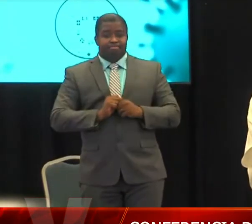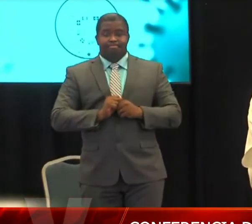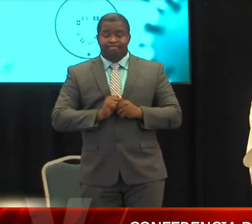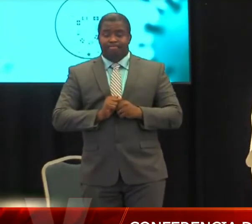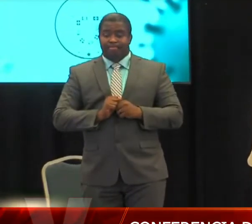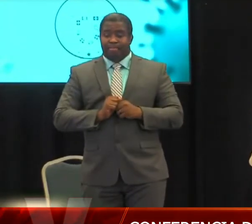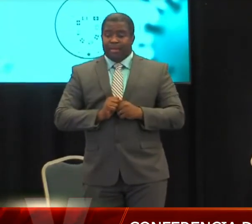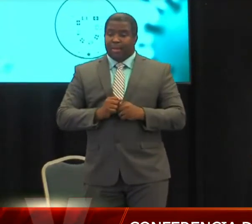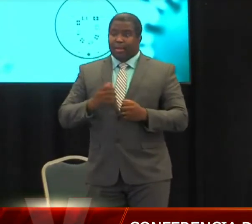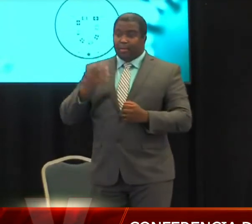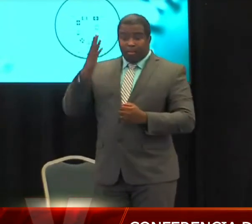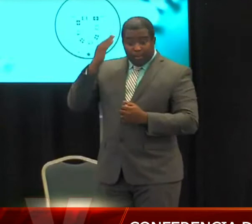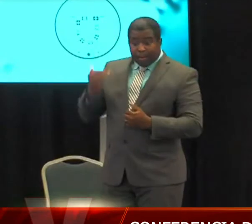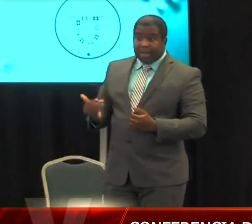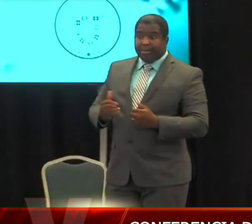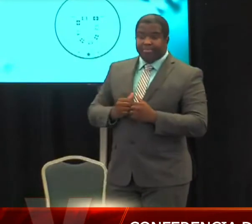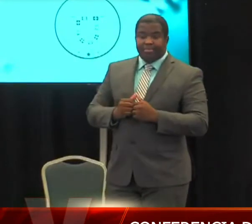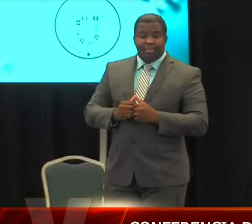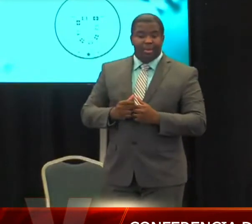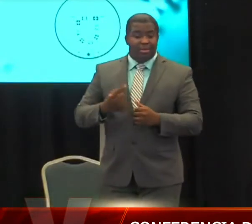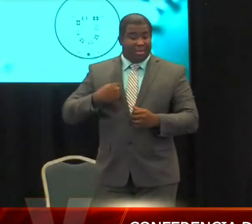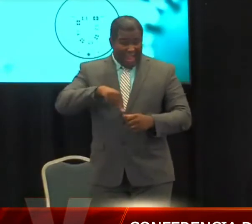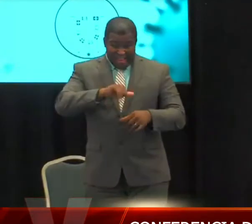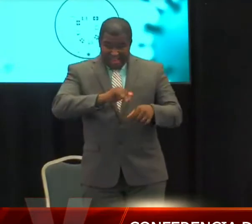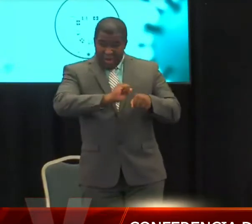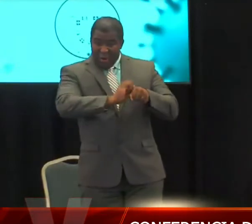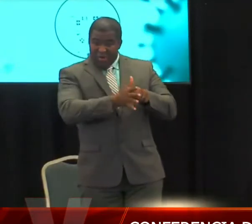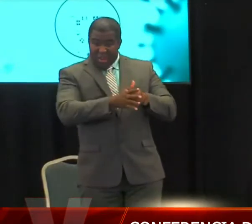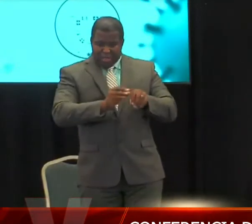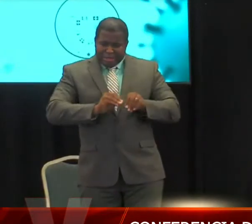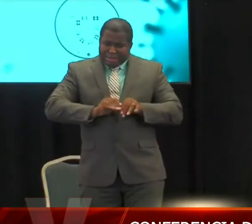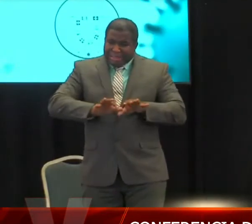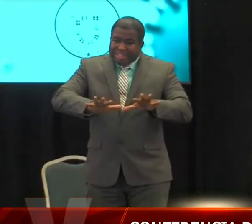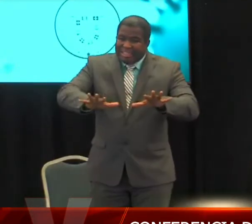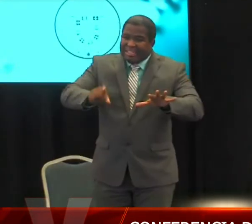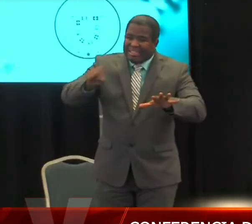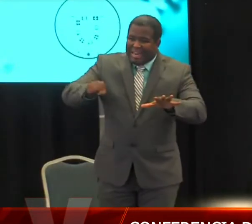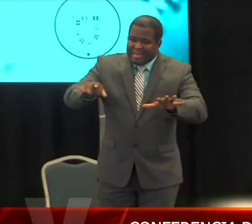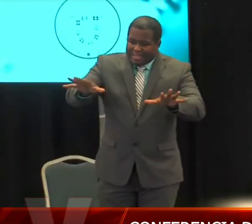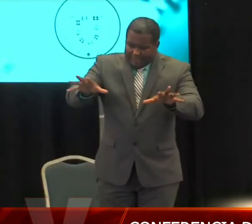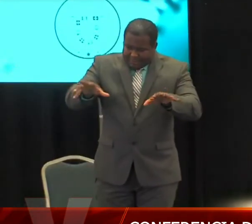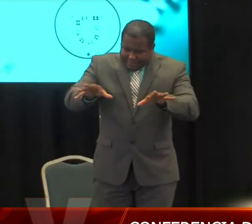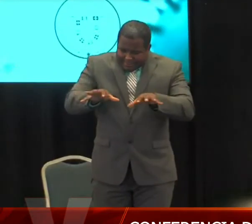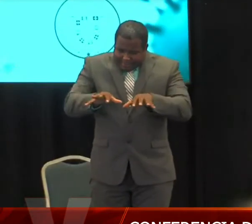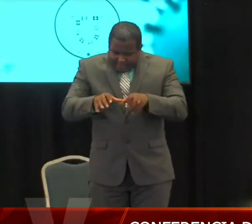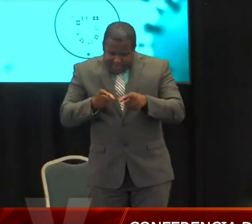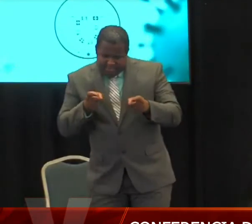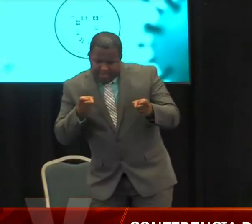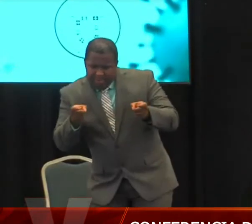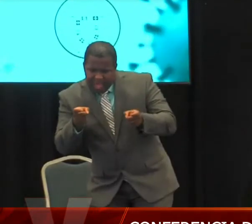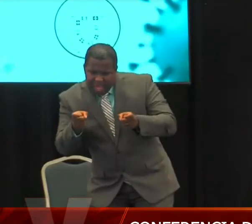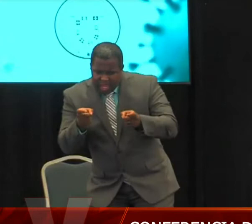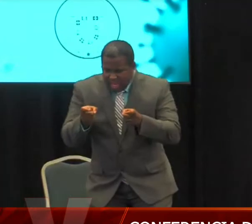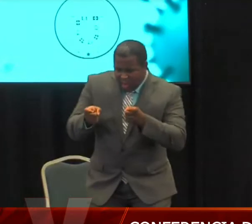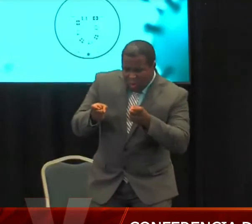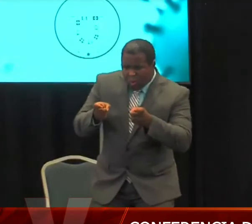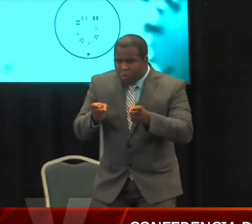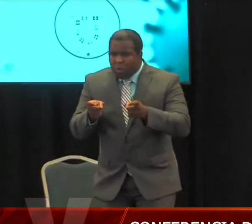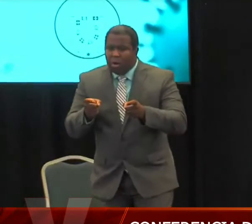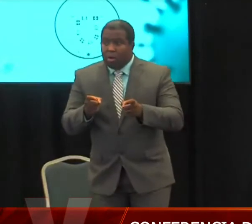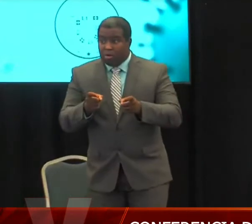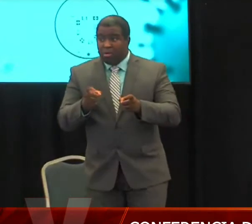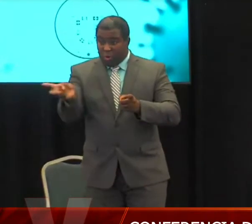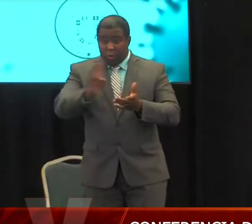del COVID-19 y sobre las recomendaciones que la gobernadora estará recibiendo cada 21 días. Sí es importante señalar que